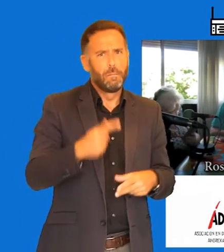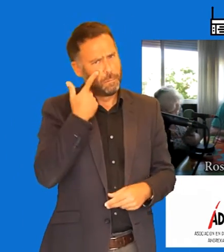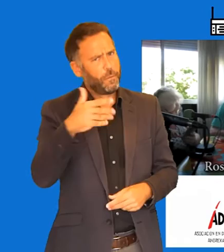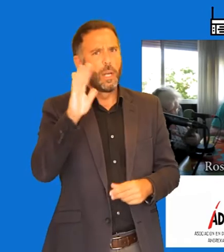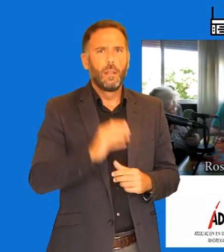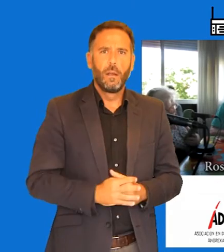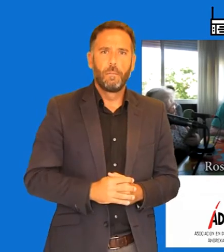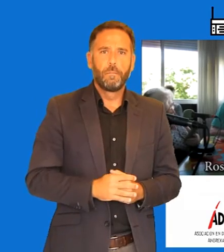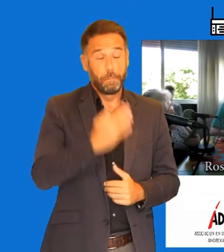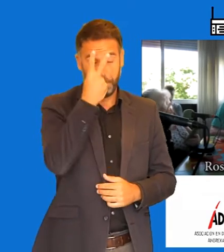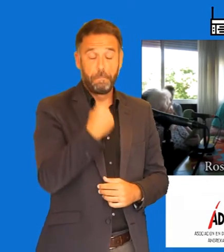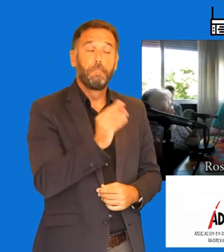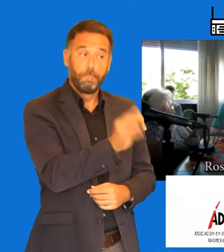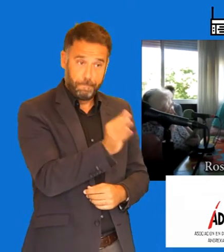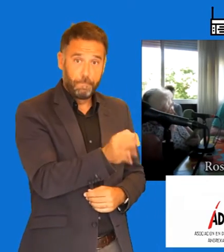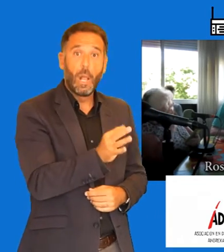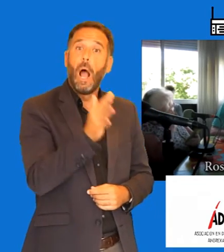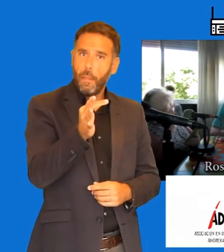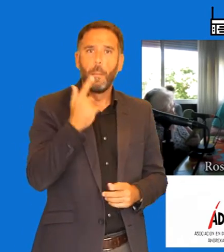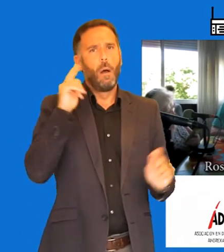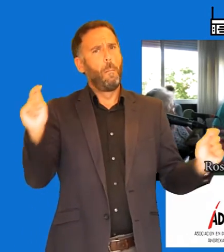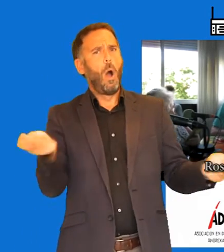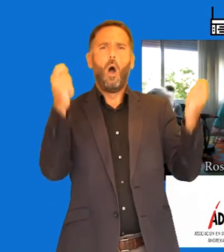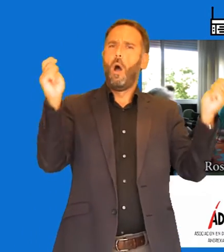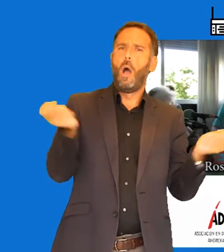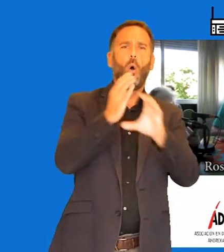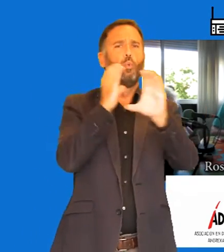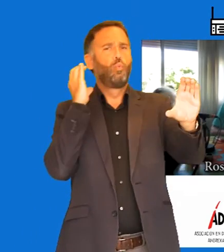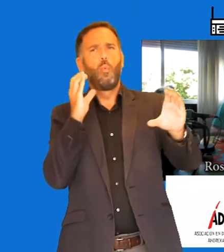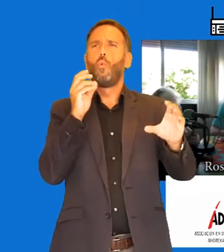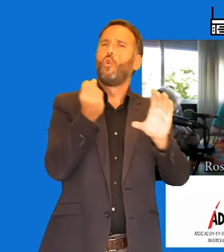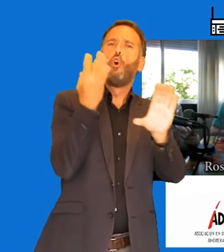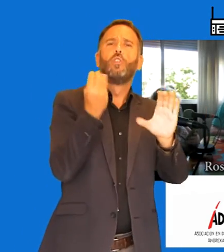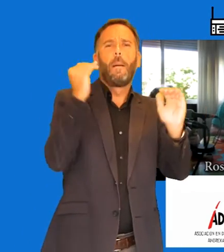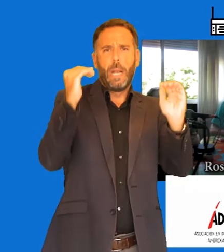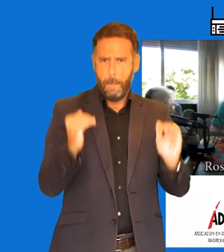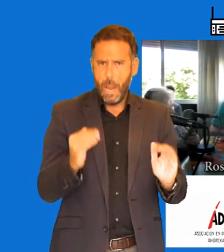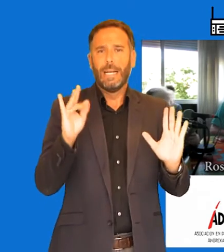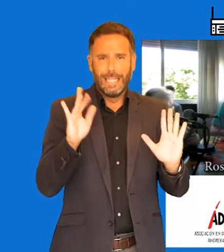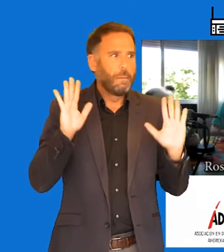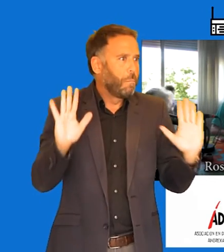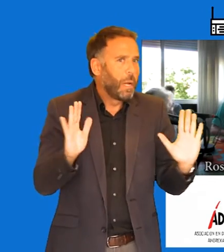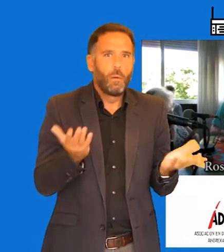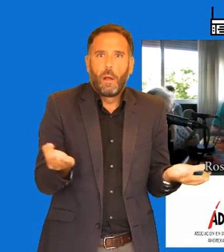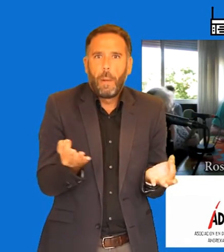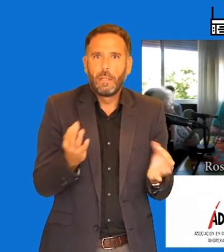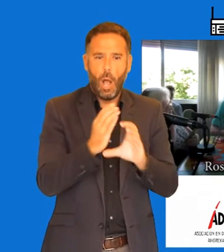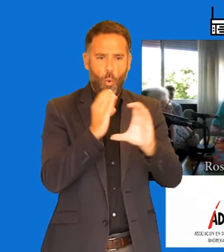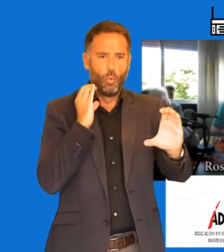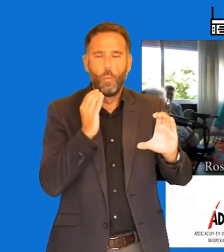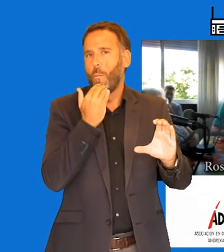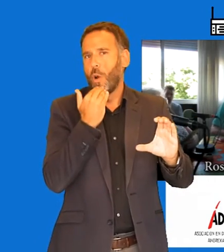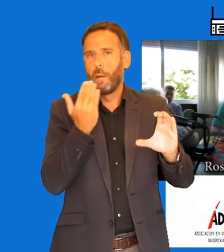mientras tanto, pues siguen presentando, me platillo, autobuses menos contaminantes, pero no se habla nada en la presentación de ese autobús de, por ejemplo,